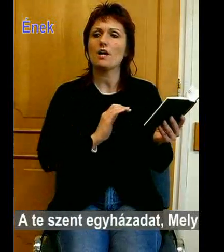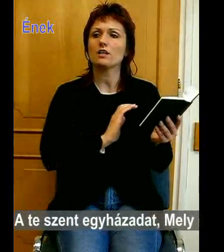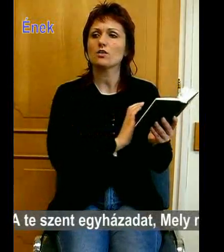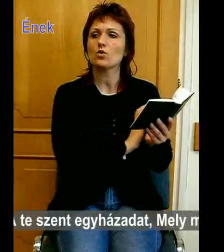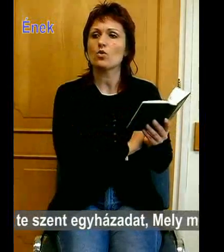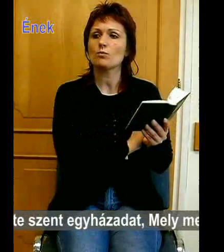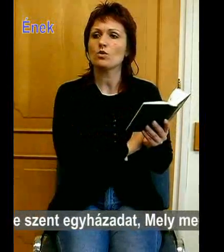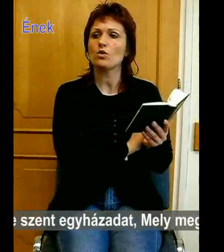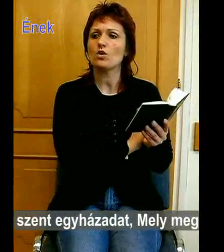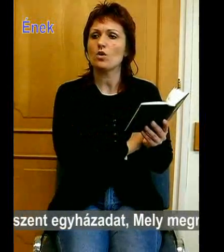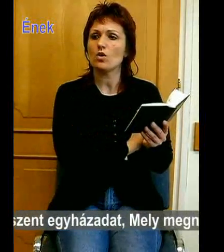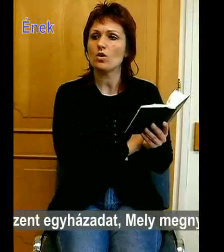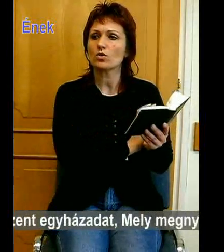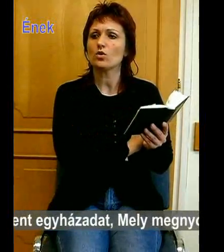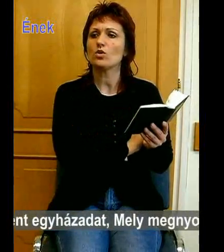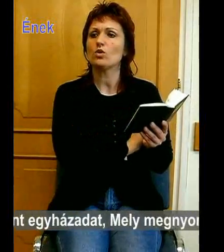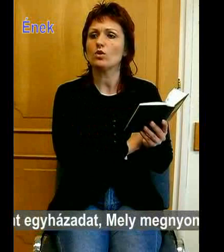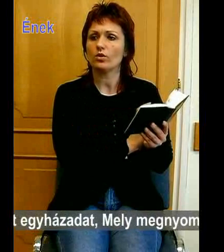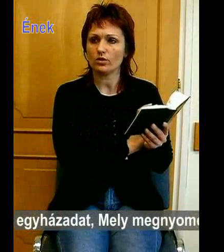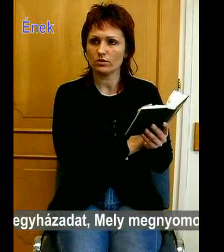nyomorunk,